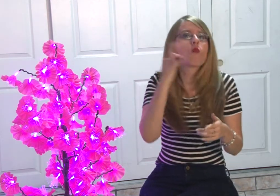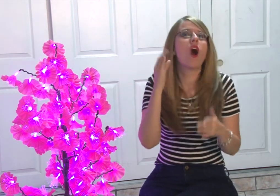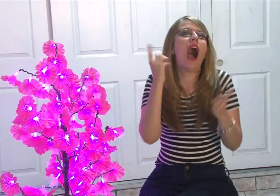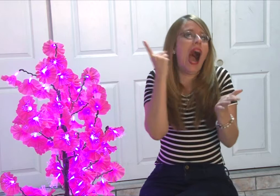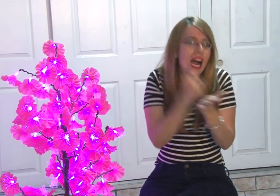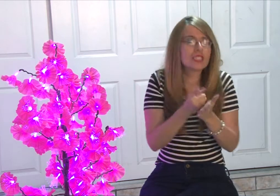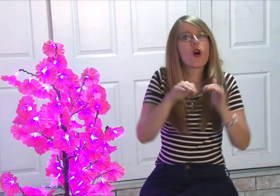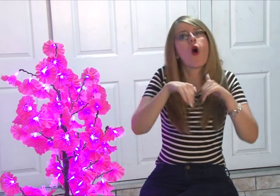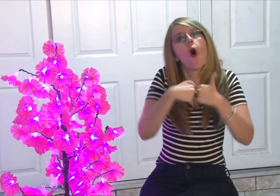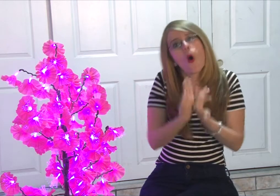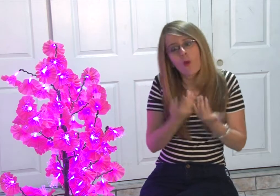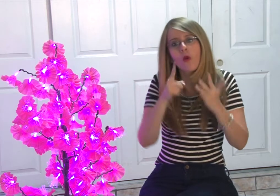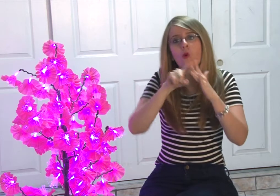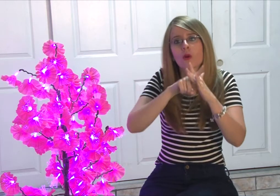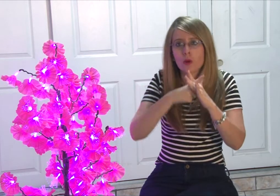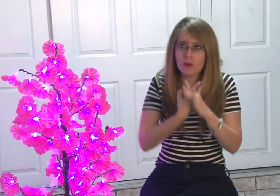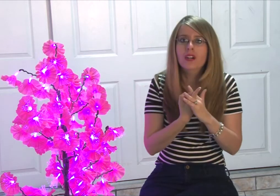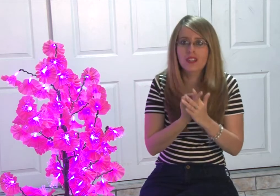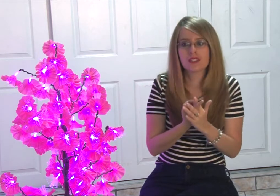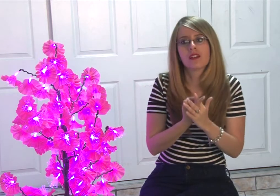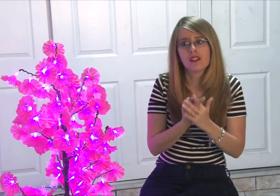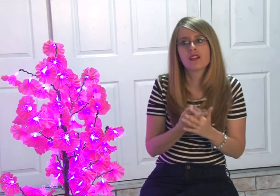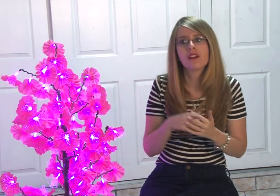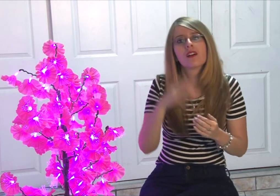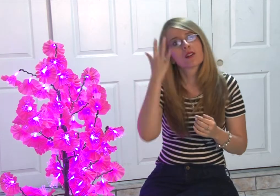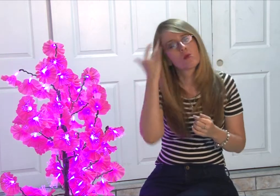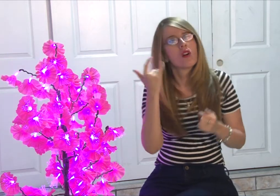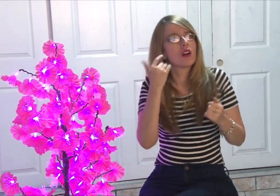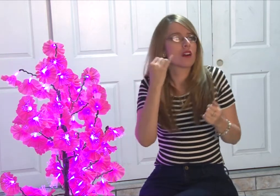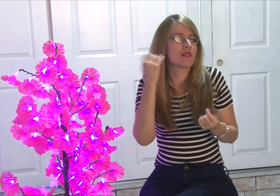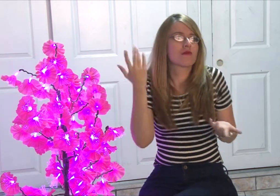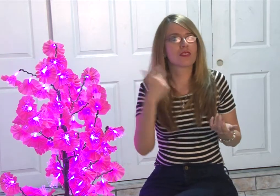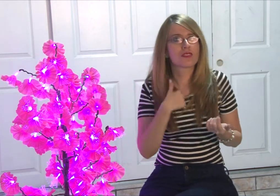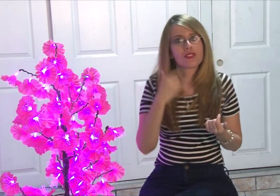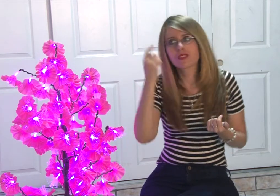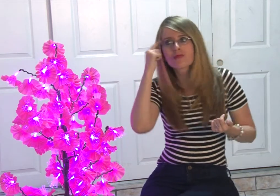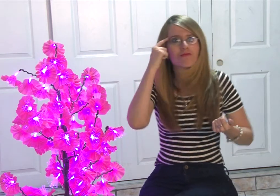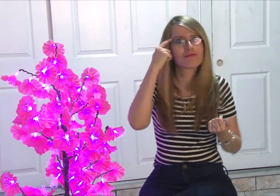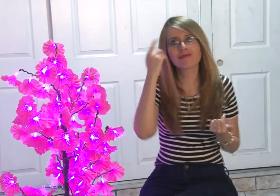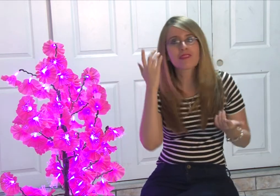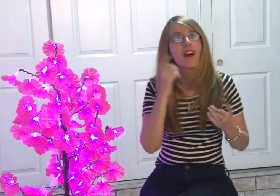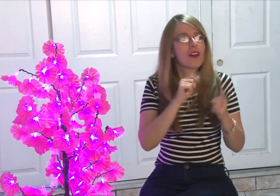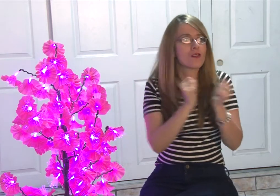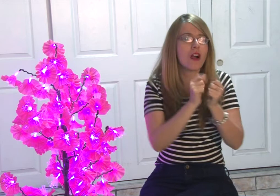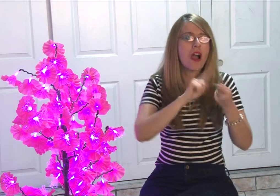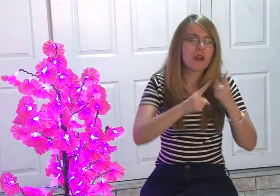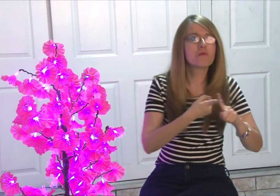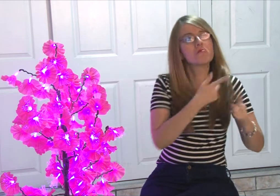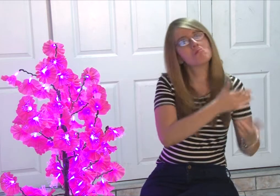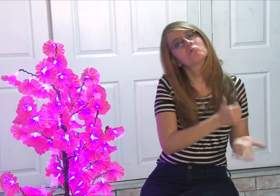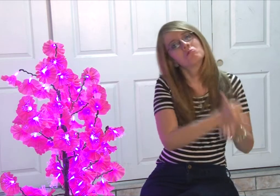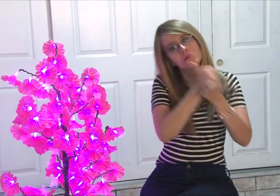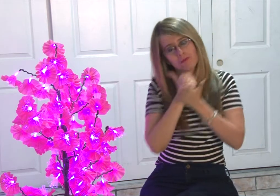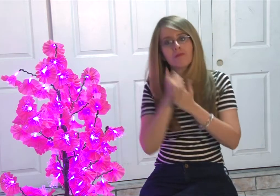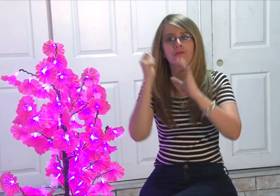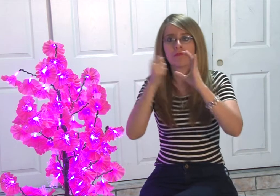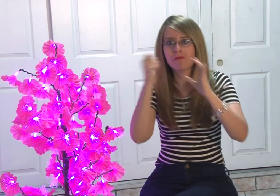grabar, así fue como empecé, realmente, y pensé, bueno, él me está